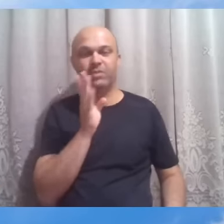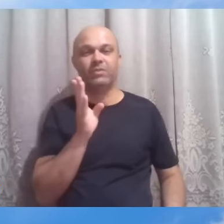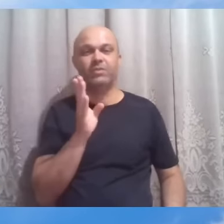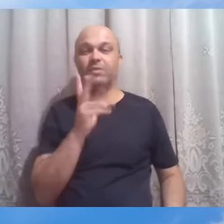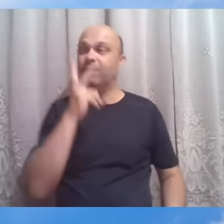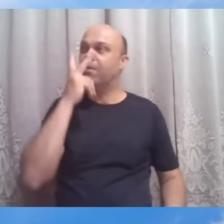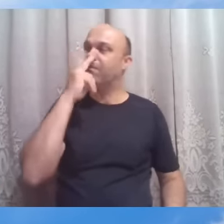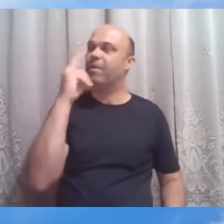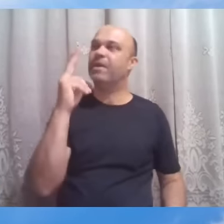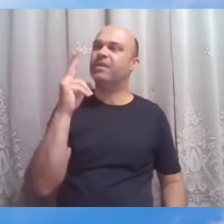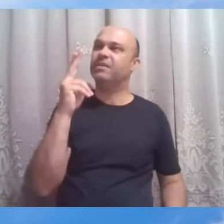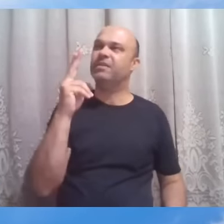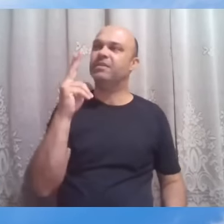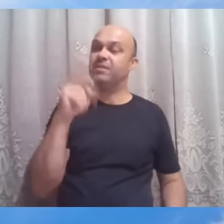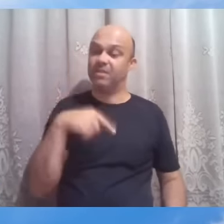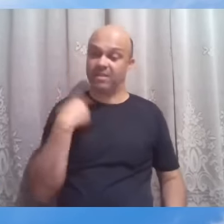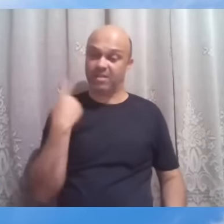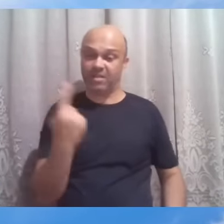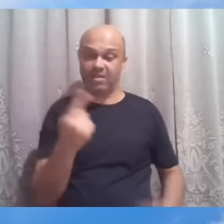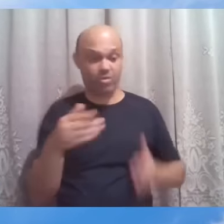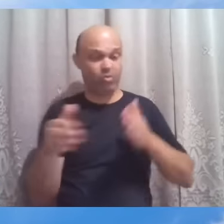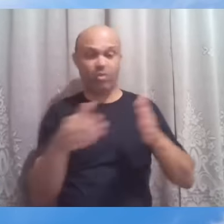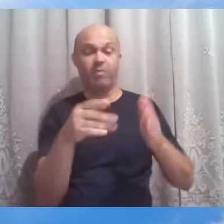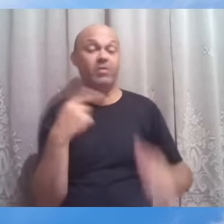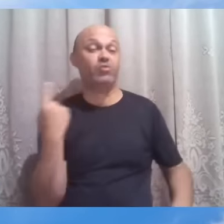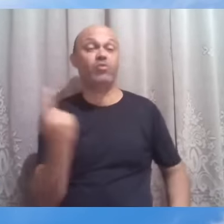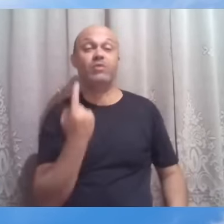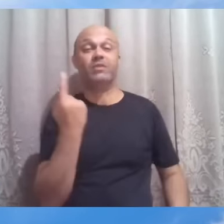Parecerá que estaremos no caminho assim solitário.